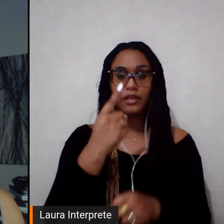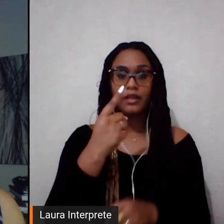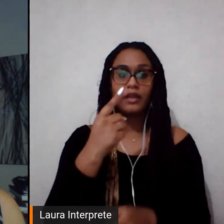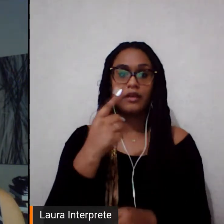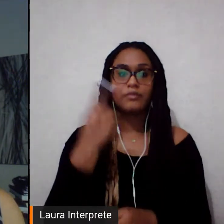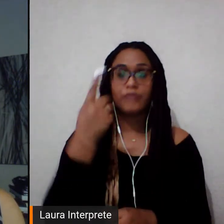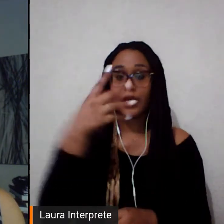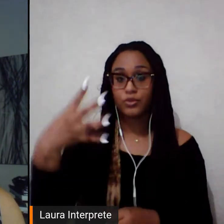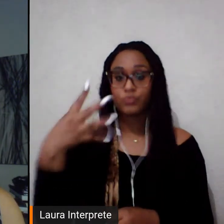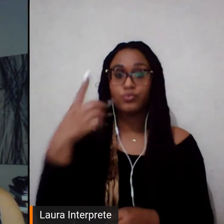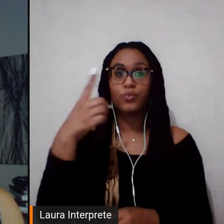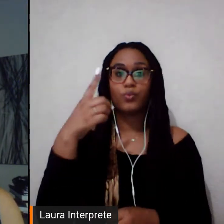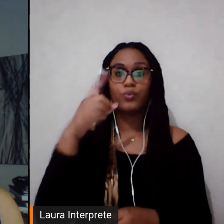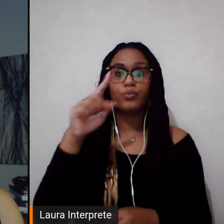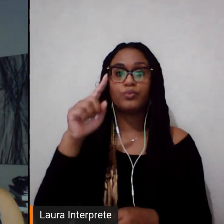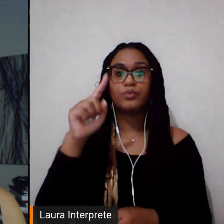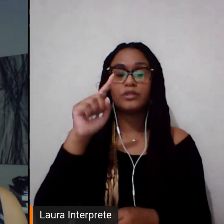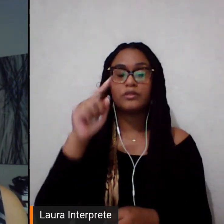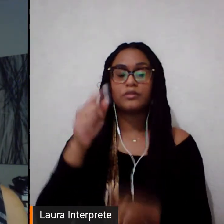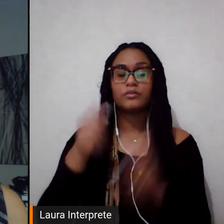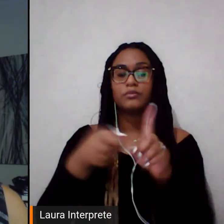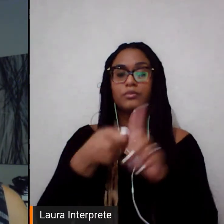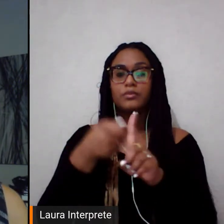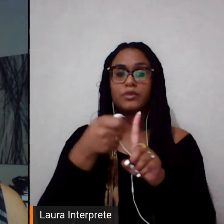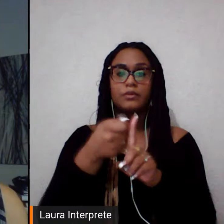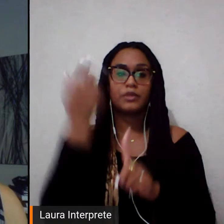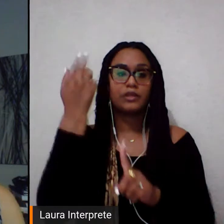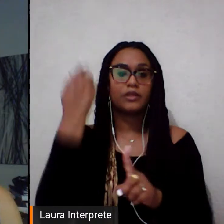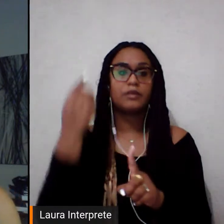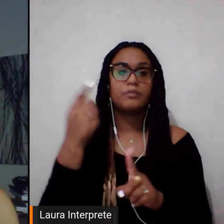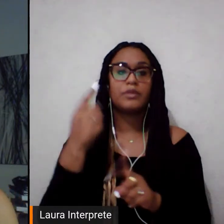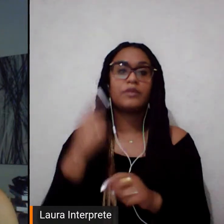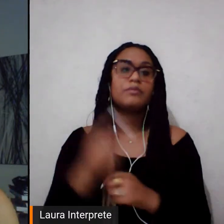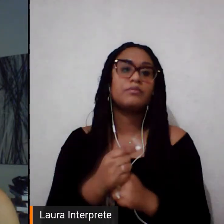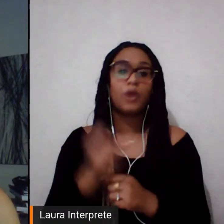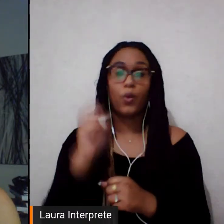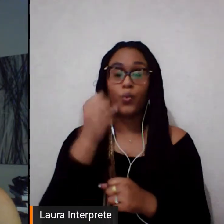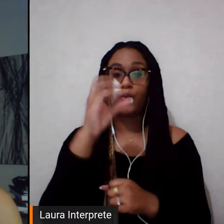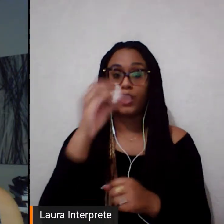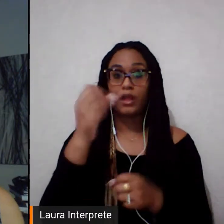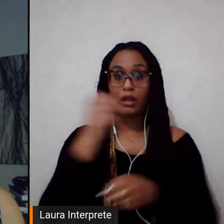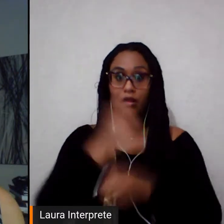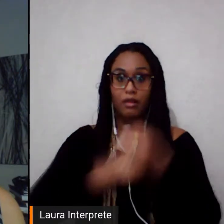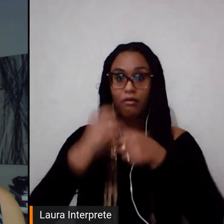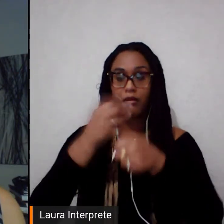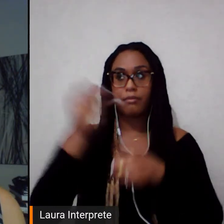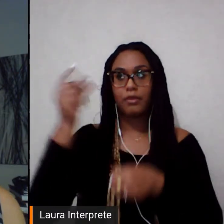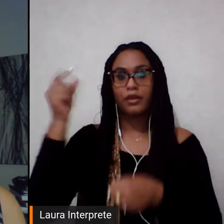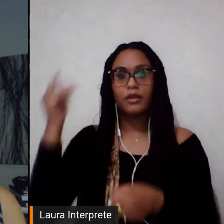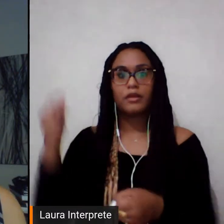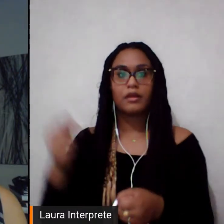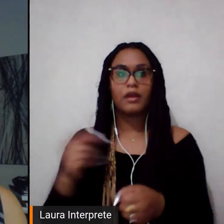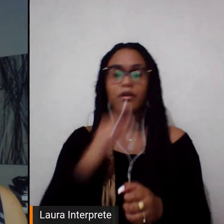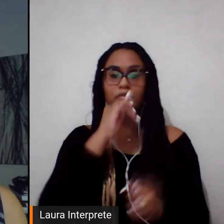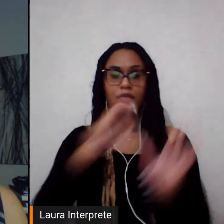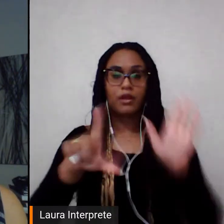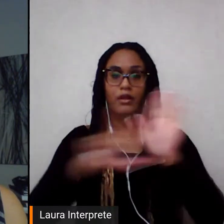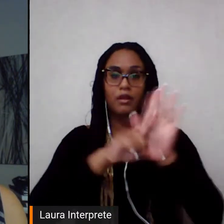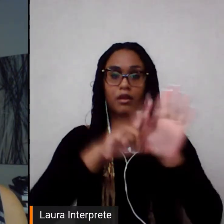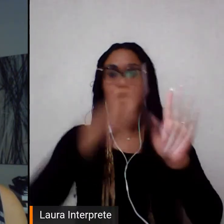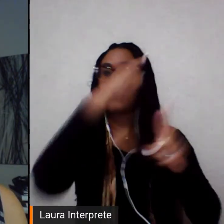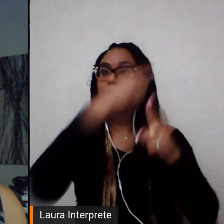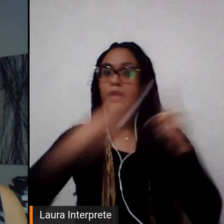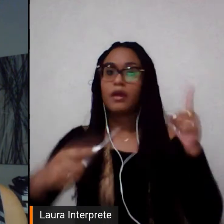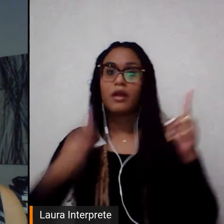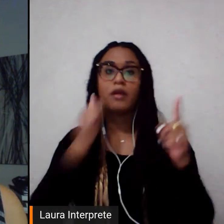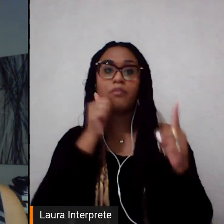há 80 anos, o presidente Getúlio Vargas sancionou uma lei que cerceava o direito das mulheres à prática